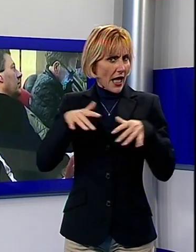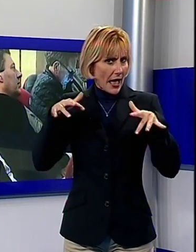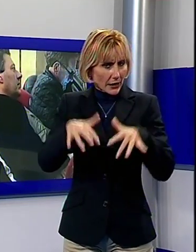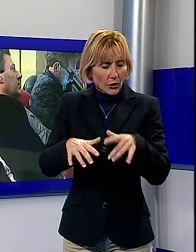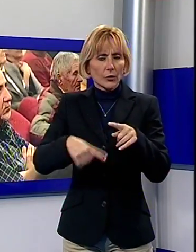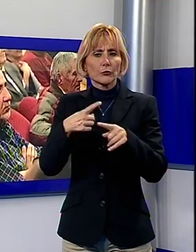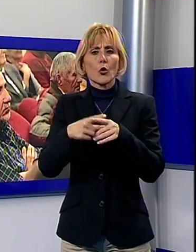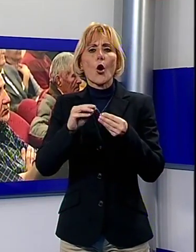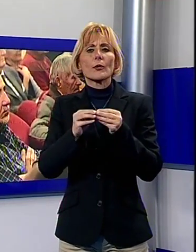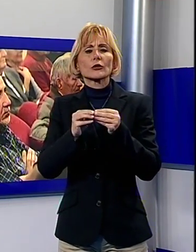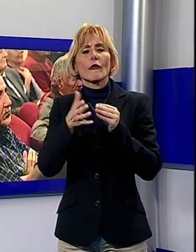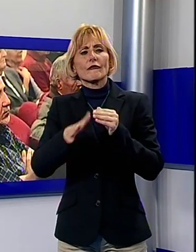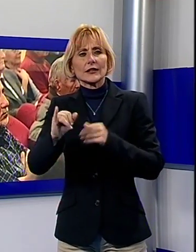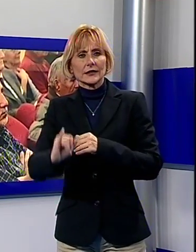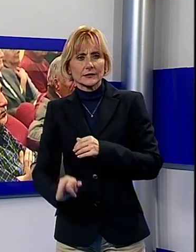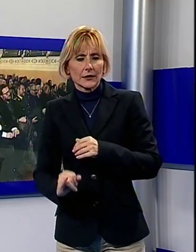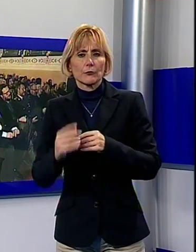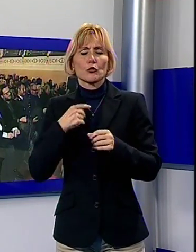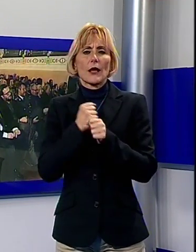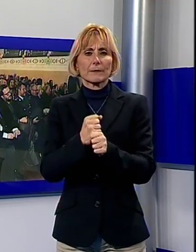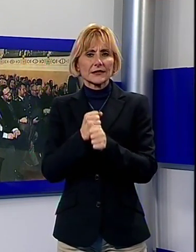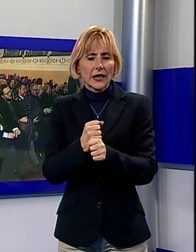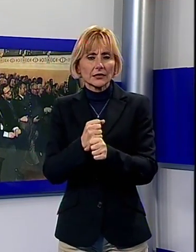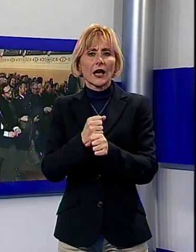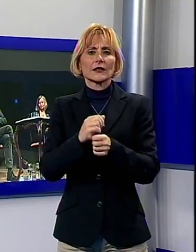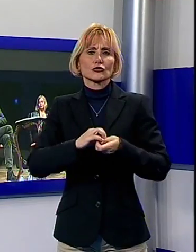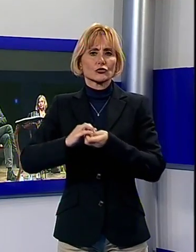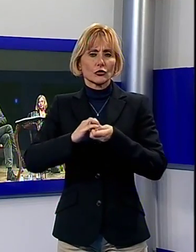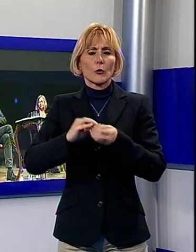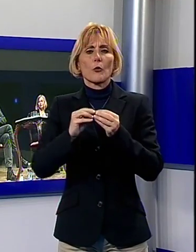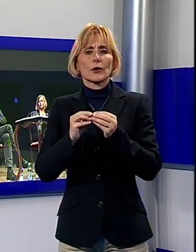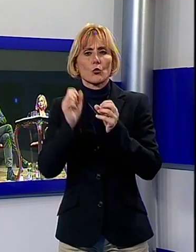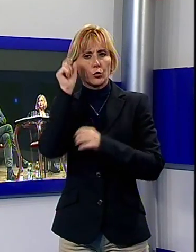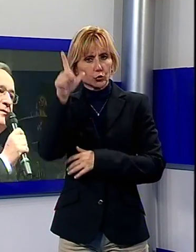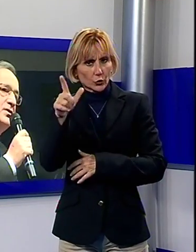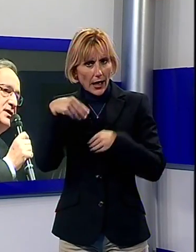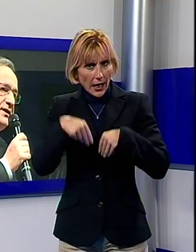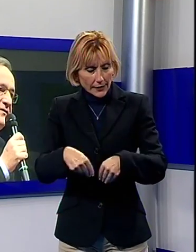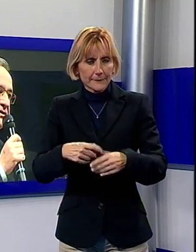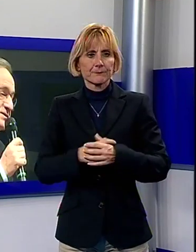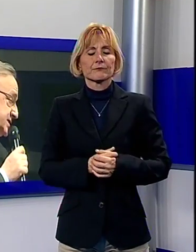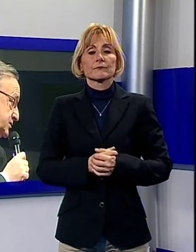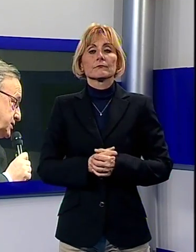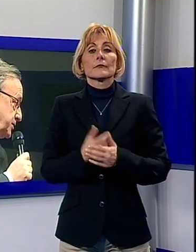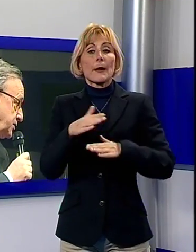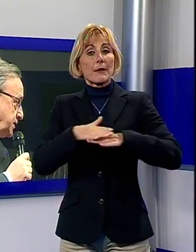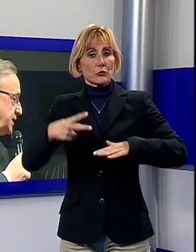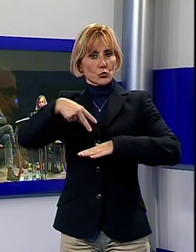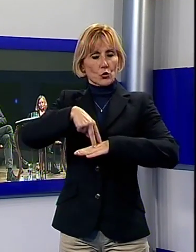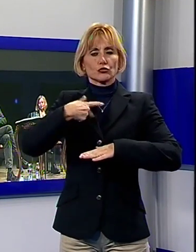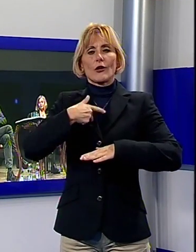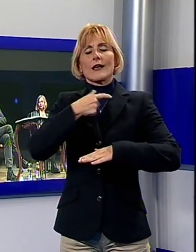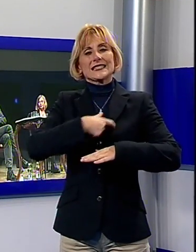operatori culturali e rappresentanti di associazioni. Sul palco a fare gli onori di casa è il sindaco Tagliasacchi, che ha ringraziato